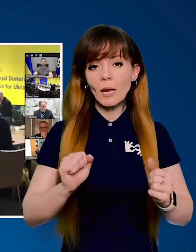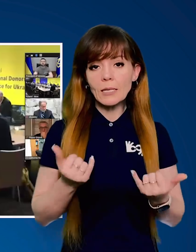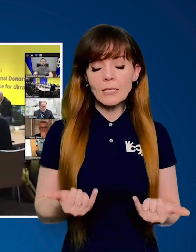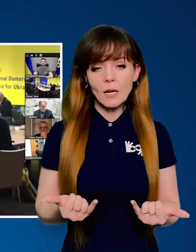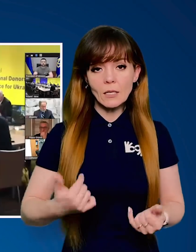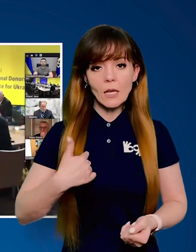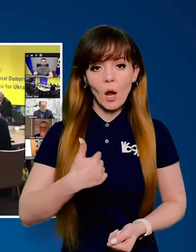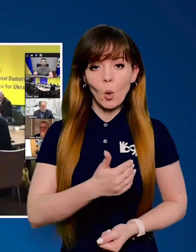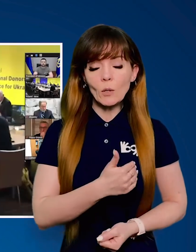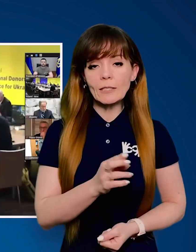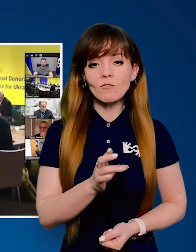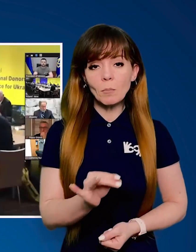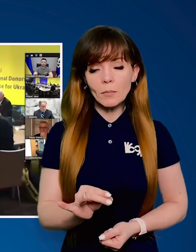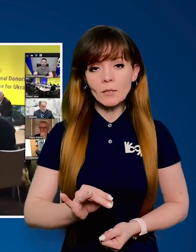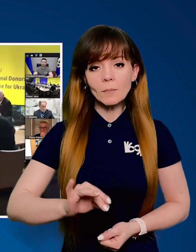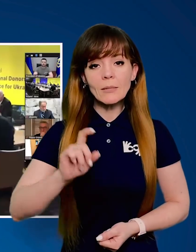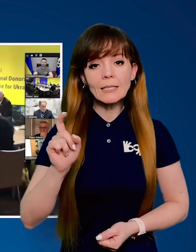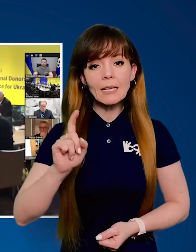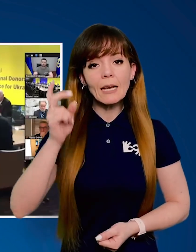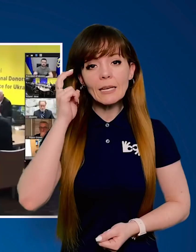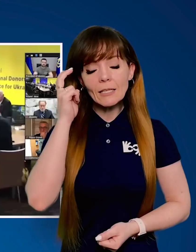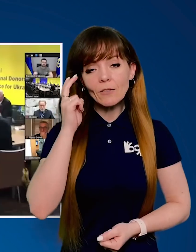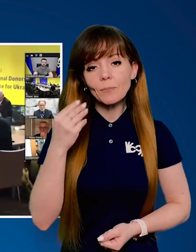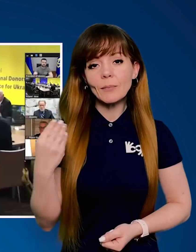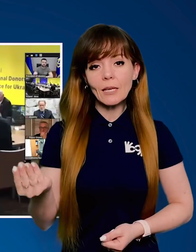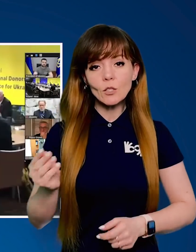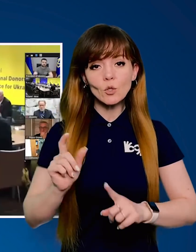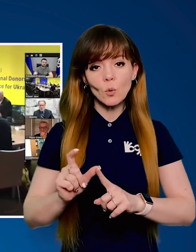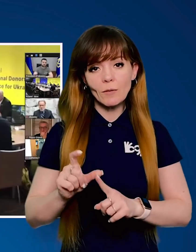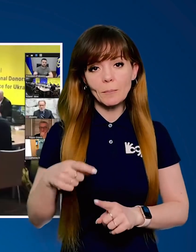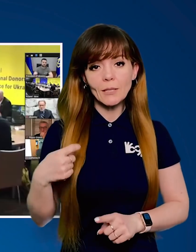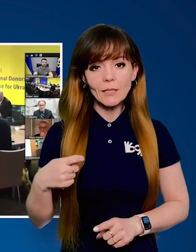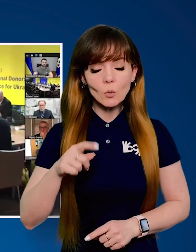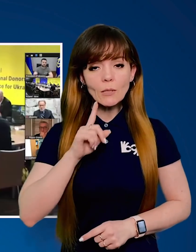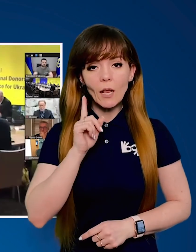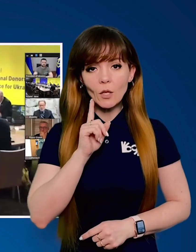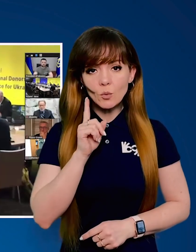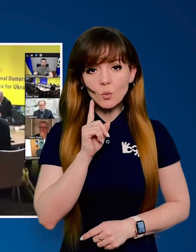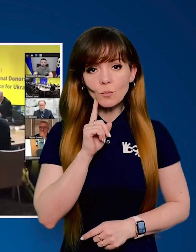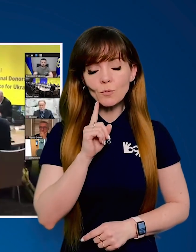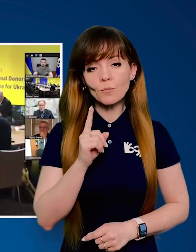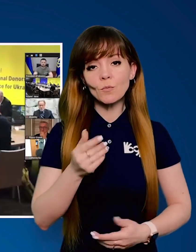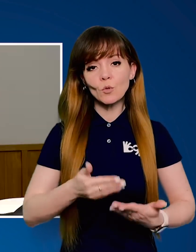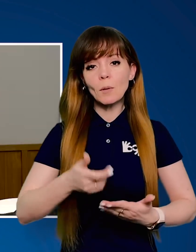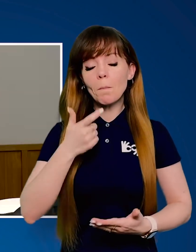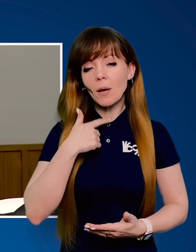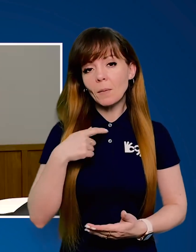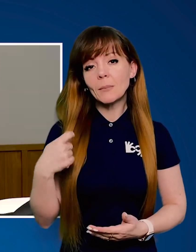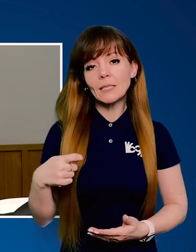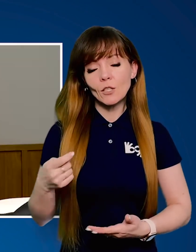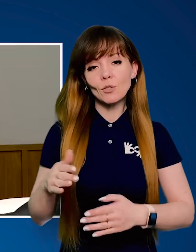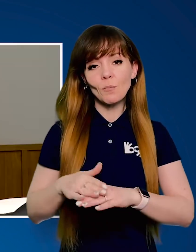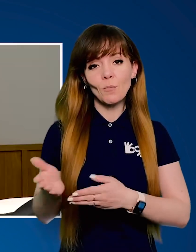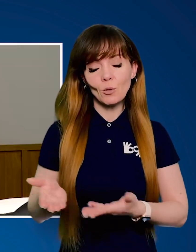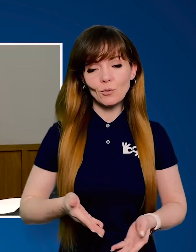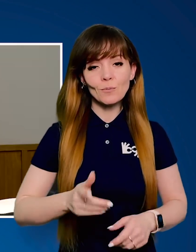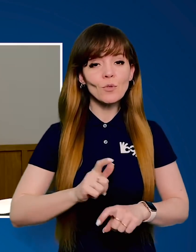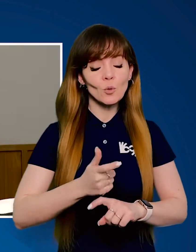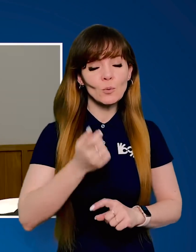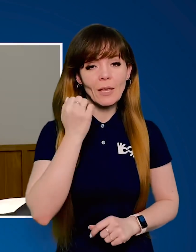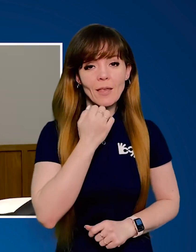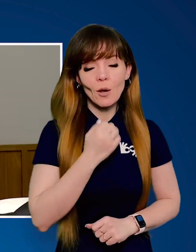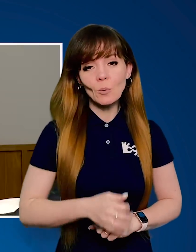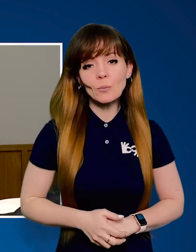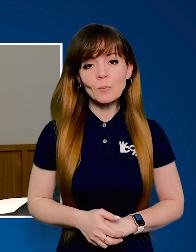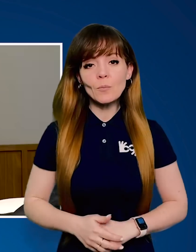А зараз я хотів би з Києва надати слово президенту Зеленському, тож, пане президенте, прошу. Дуже